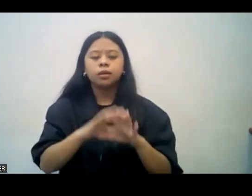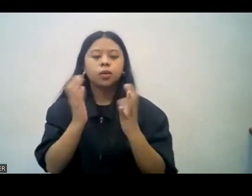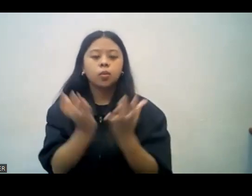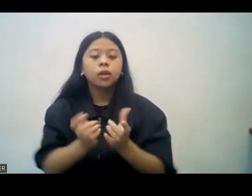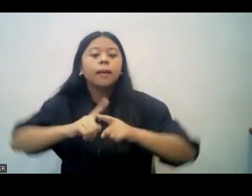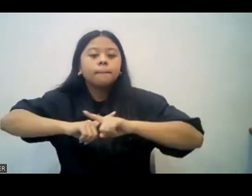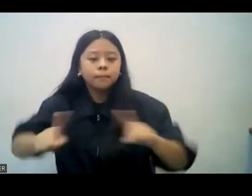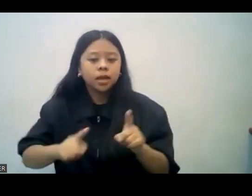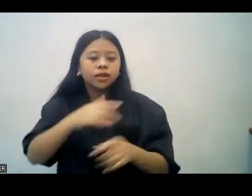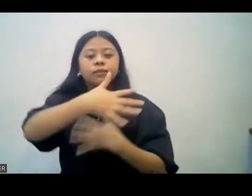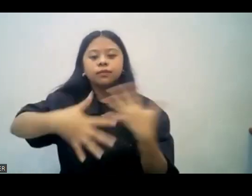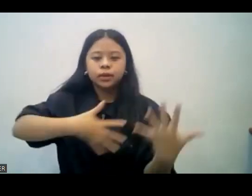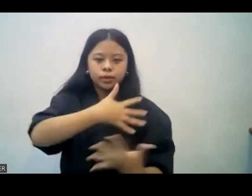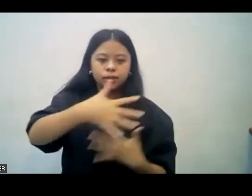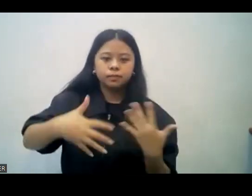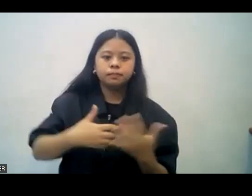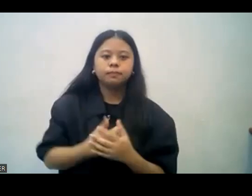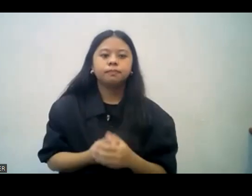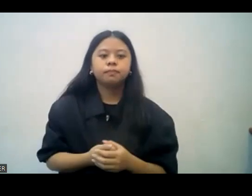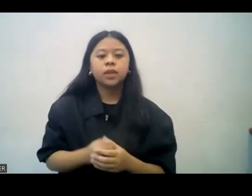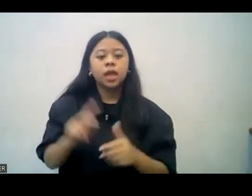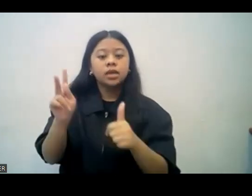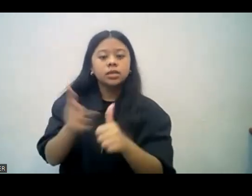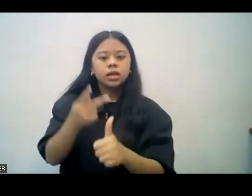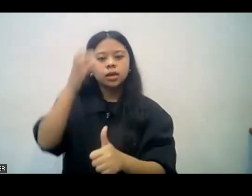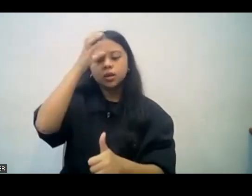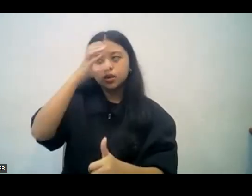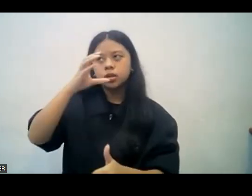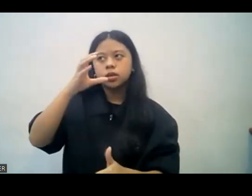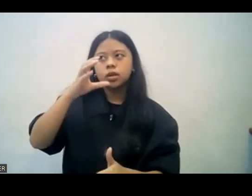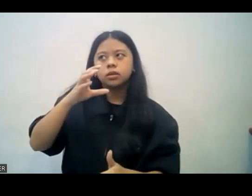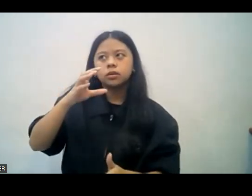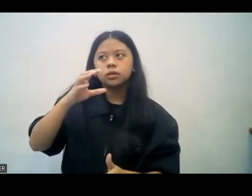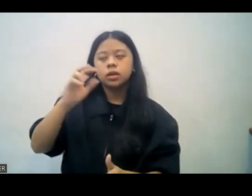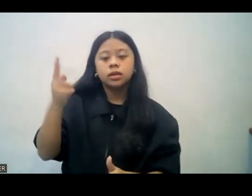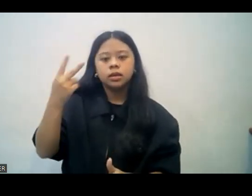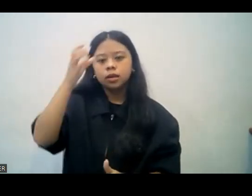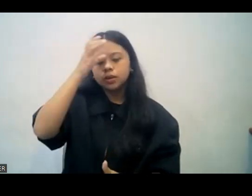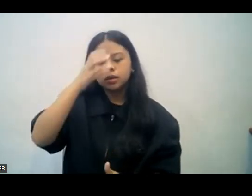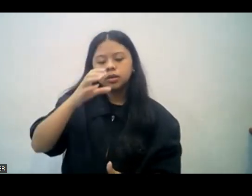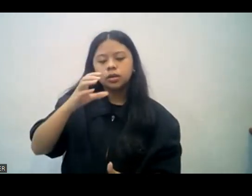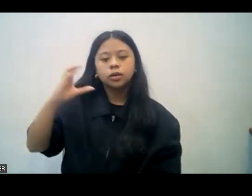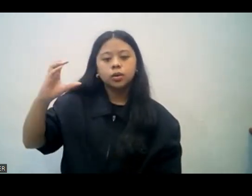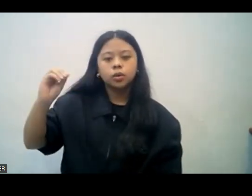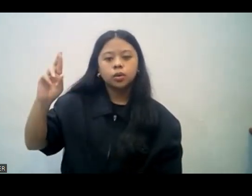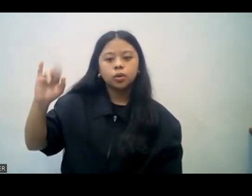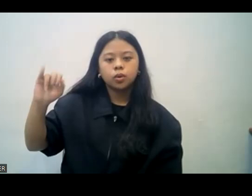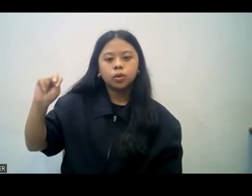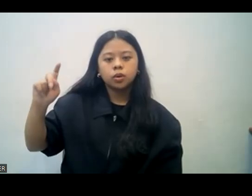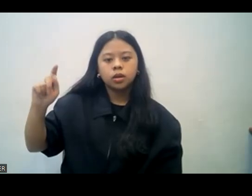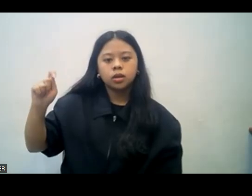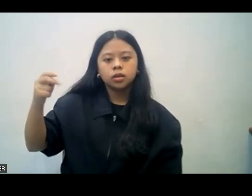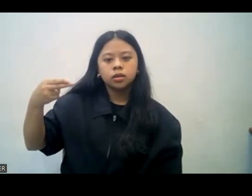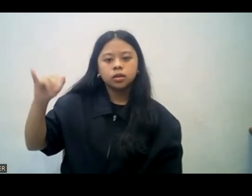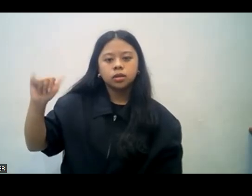Hindi po sa sanlibutan, kundi sa fellowship. Sa 2 Corinthians 1, So here, chapter 1. Sa unang korinto po,